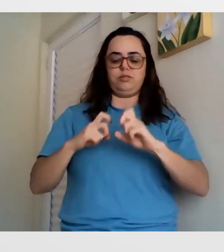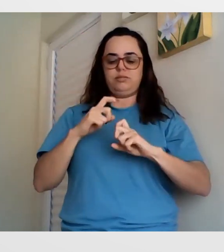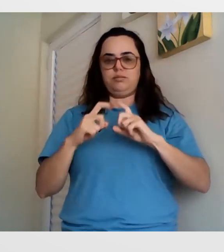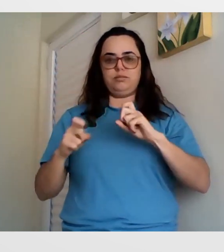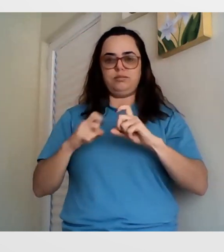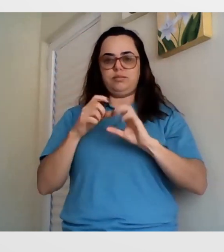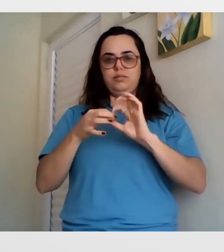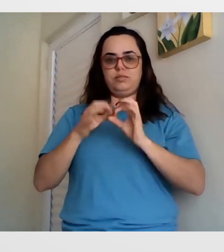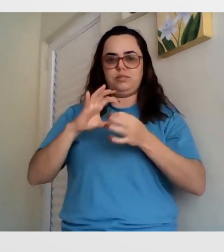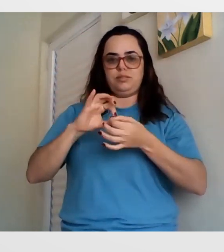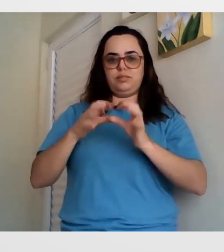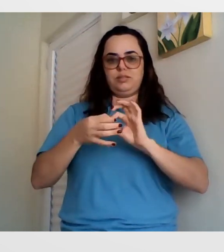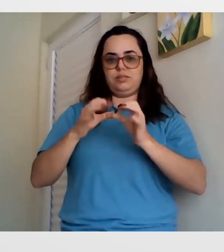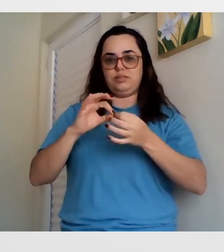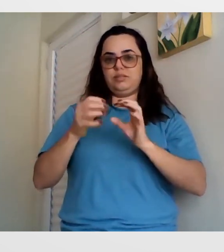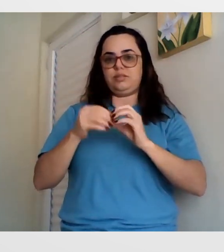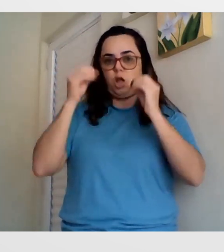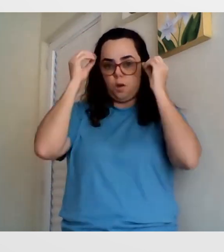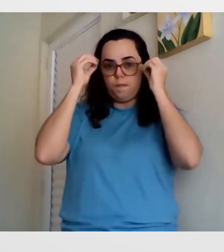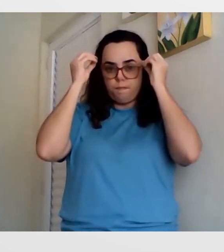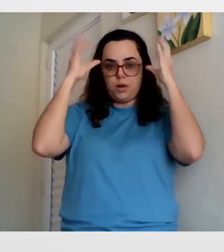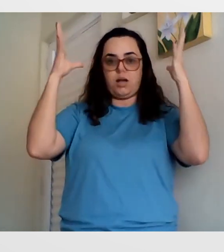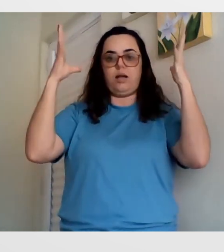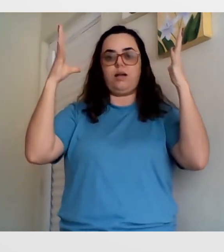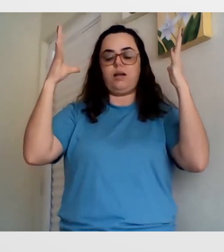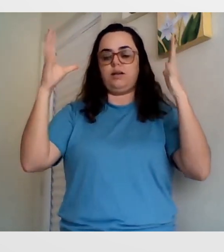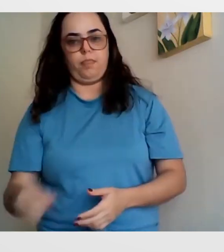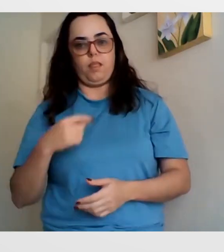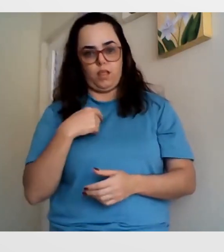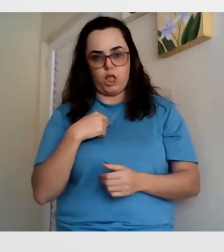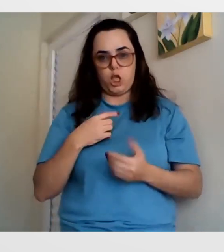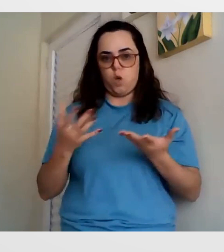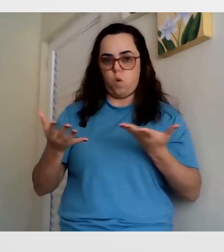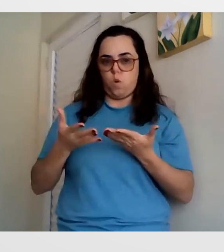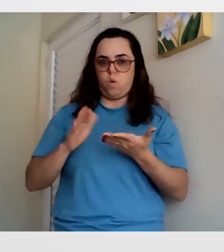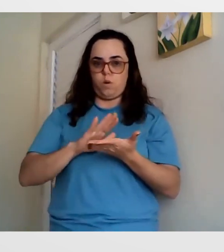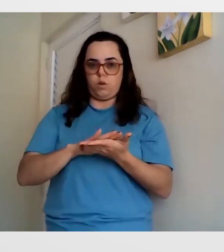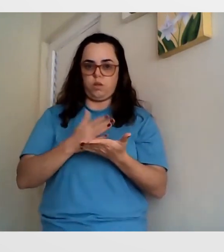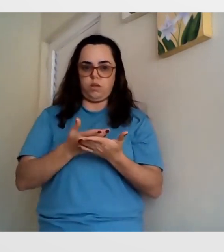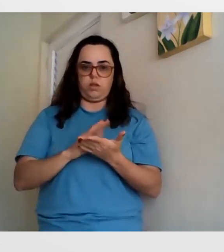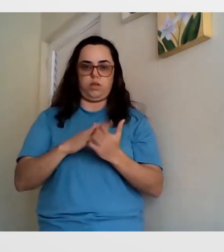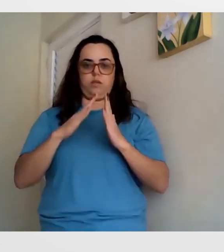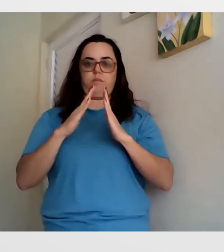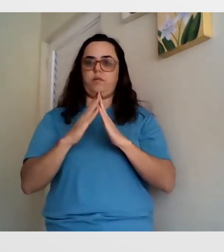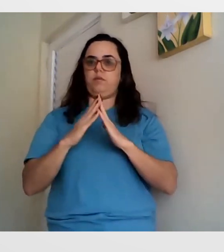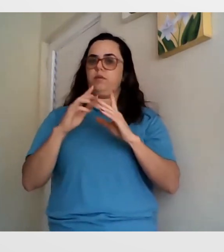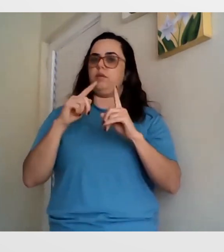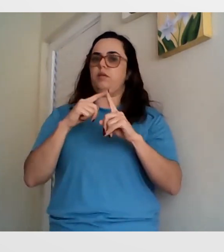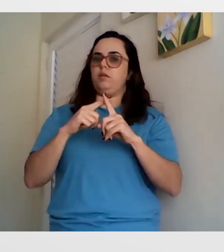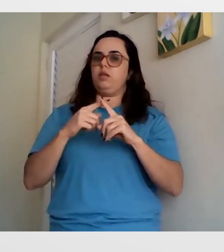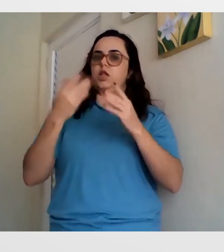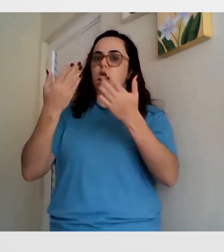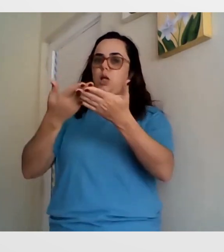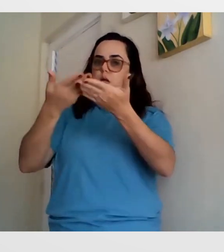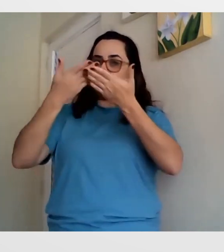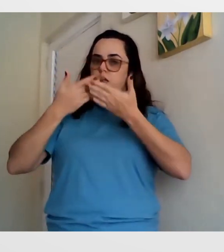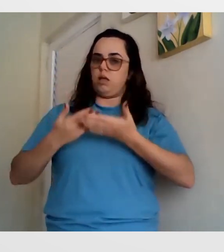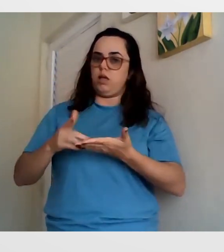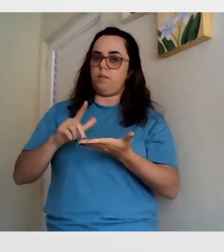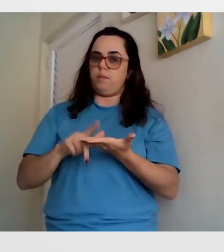se ligando na minha mente. E eu ia fazendo conexões. E hoje eu consigo até mesmo